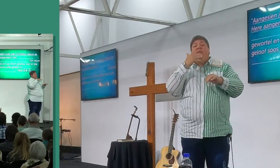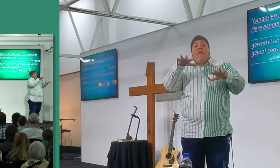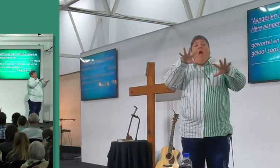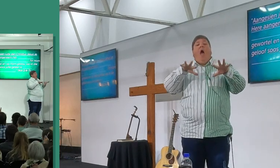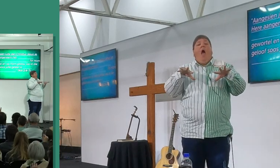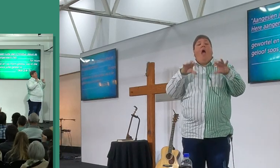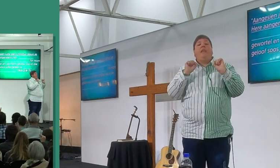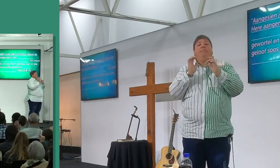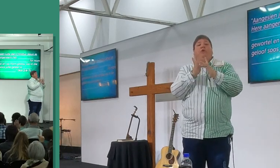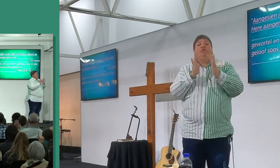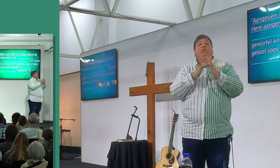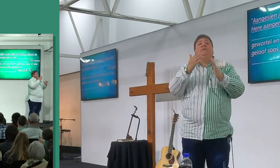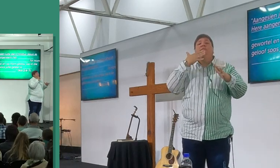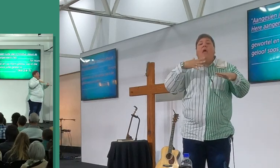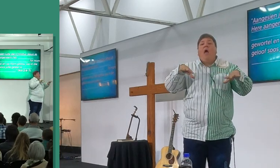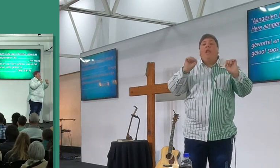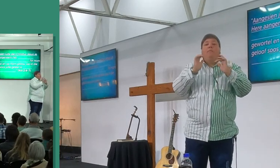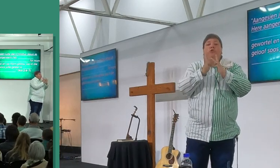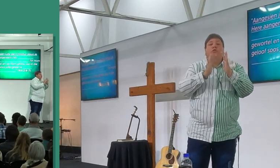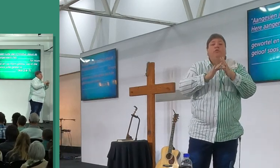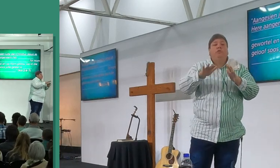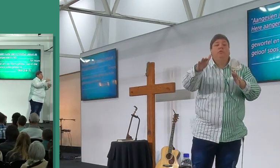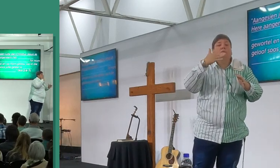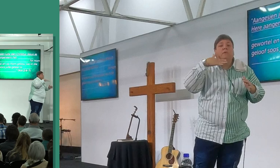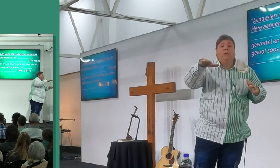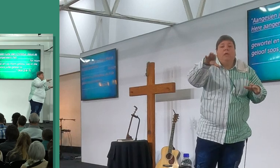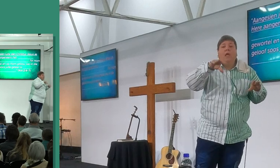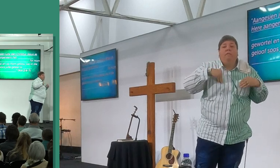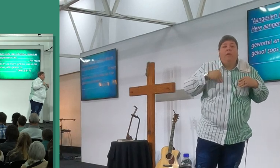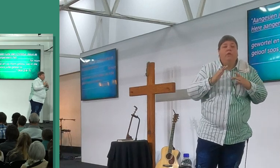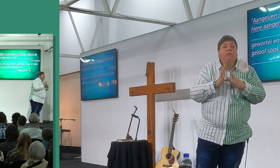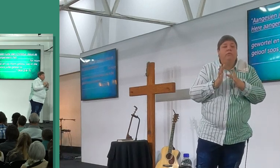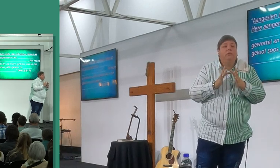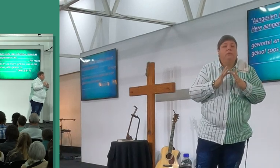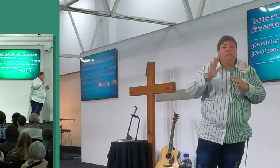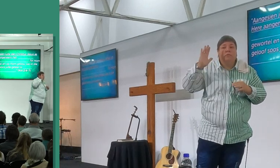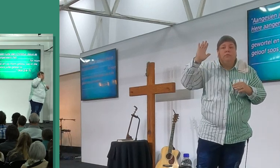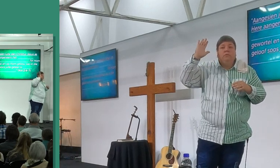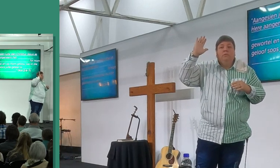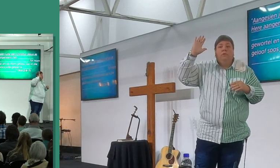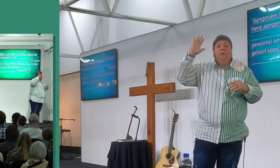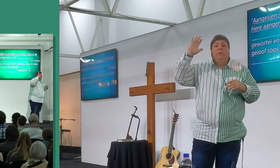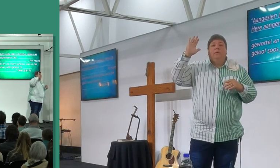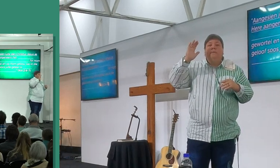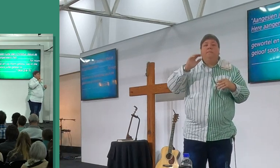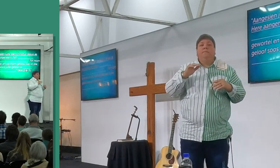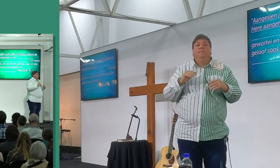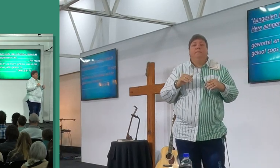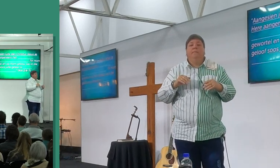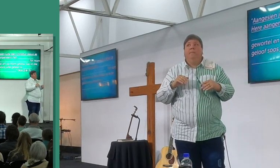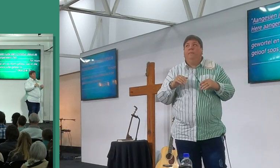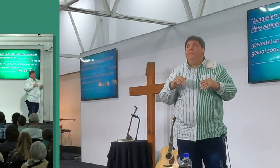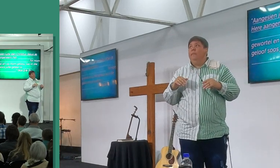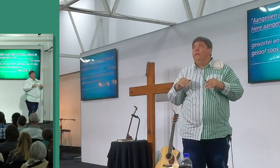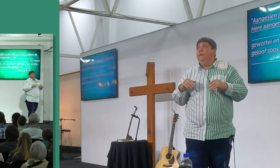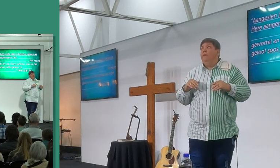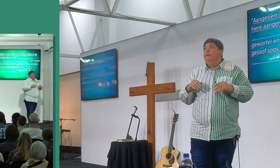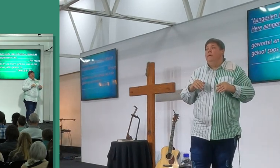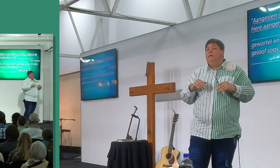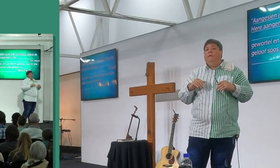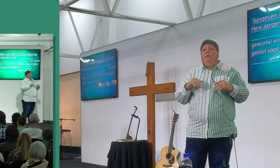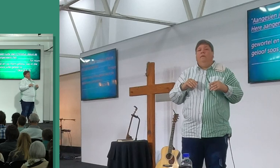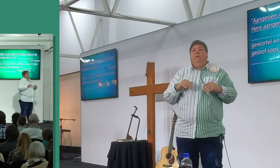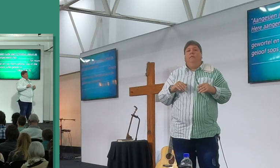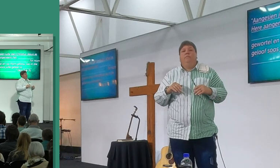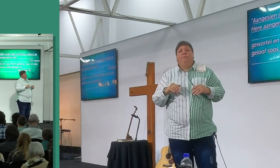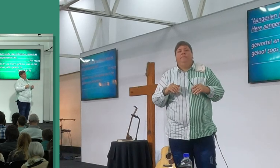zaligmaker, ok, ek sê die klomp handen nie, ammels handen nie, so aangezien jylle dan, Christus Jesus aangeneem het, hier is een voorwaarde,